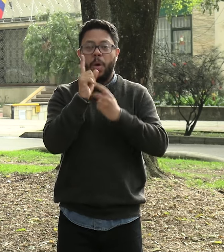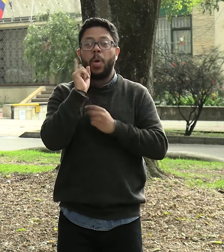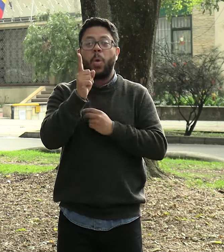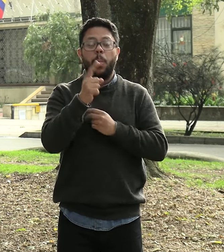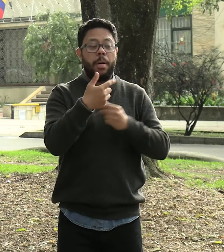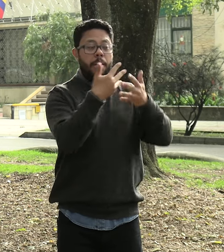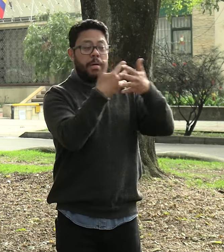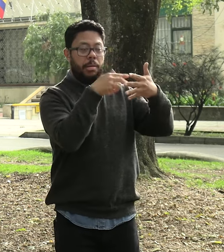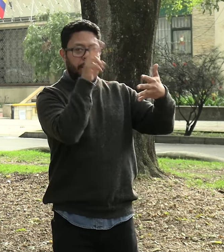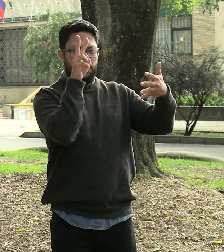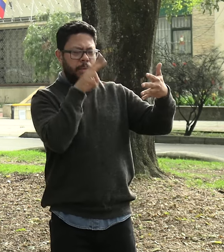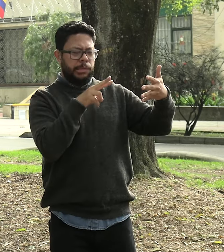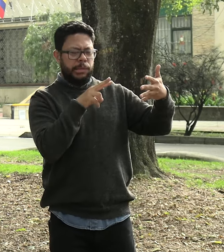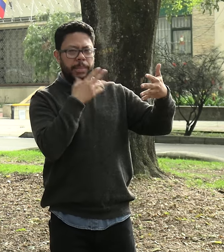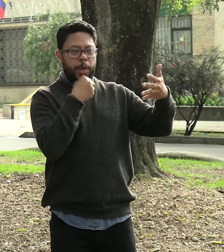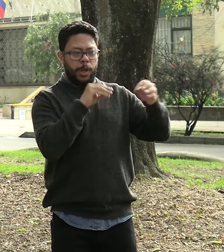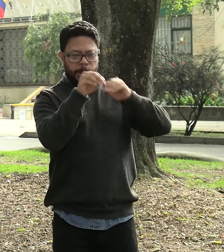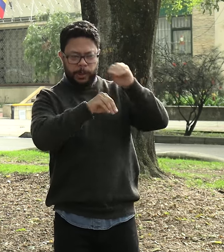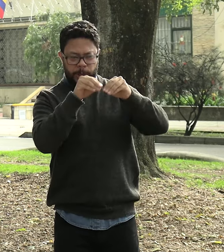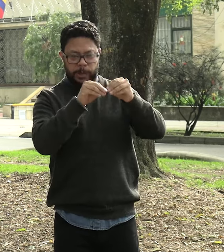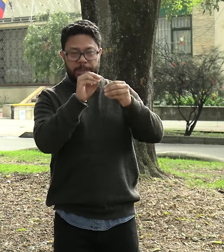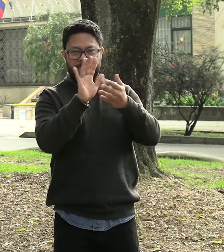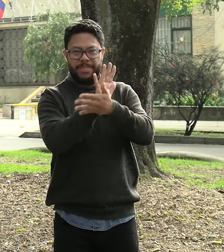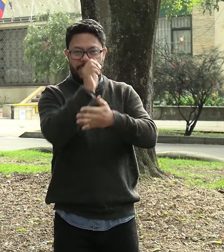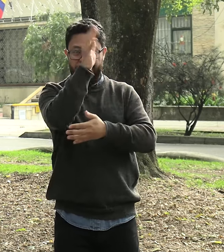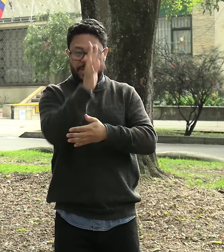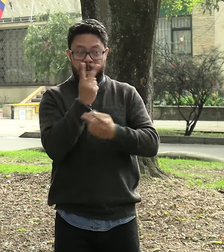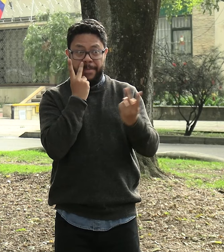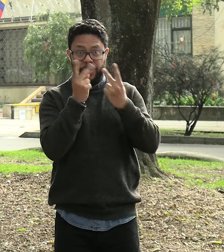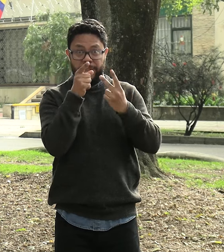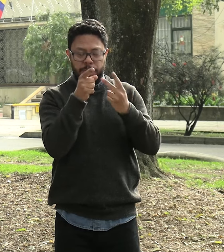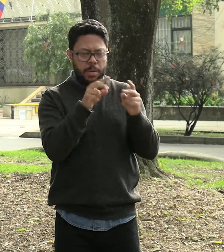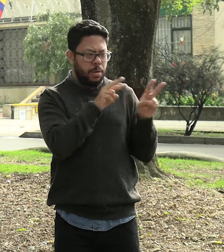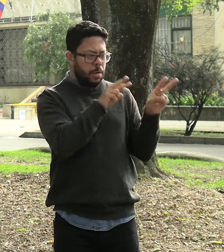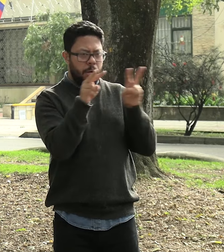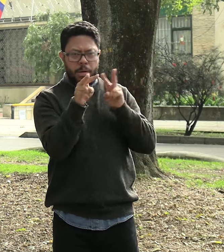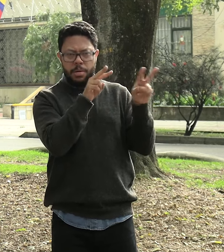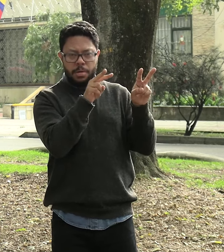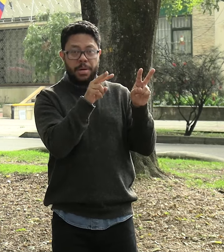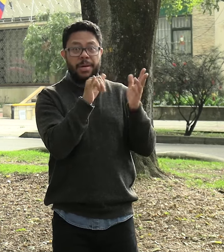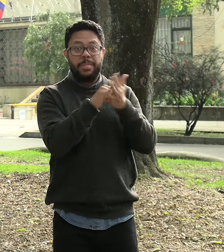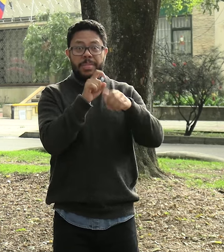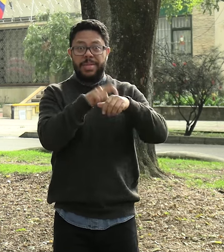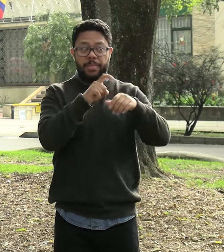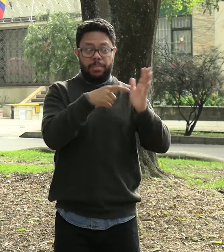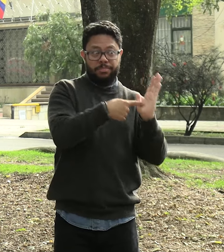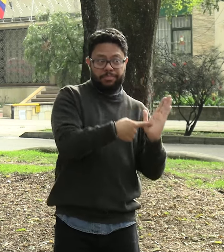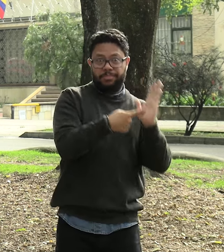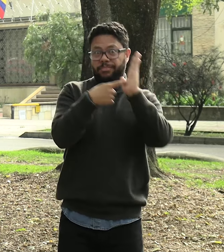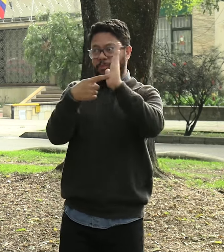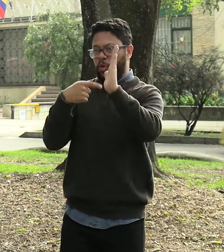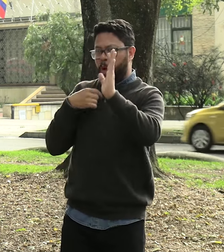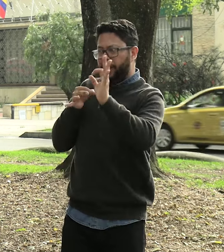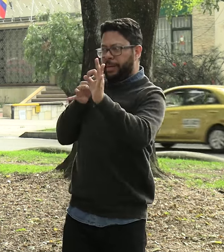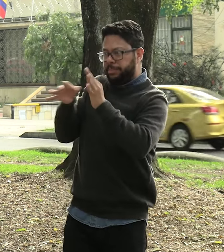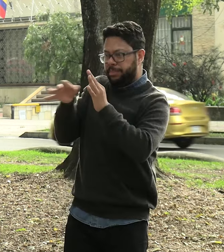generar un apoyo visual que contribuya a profundizar el conocimiento y comprender de manera adecuada lo que se encuentra en los